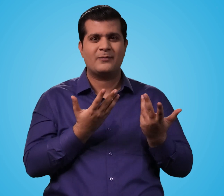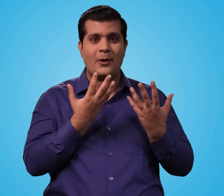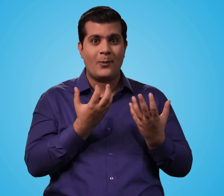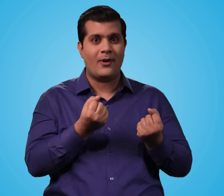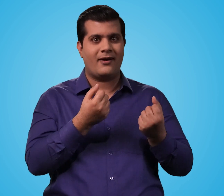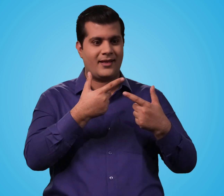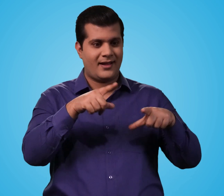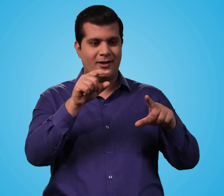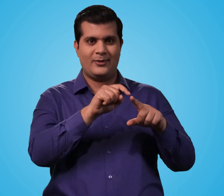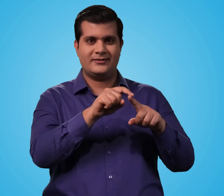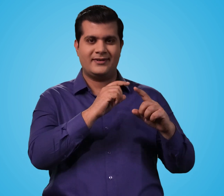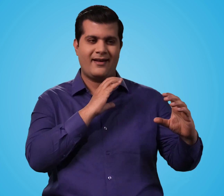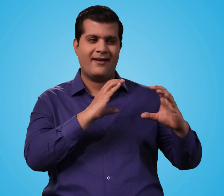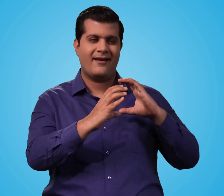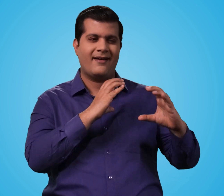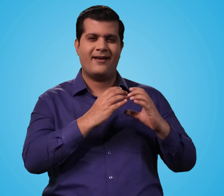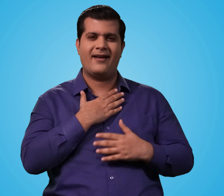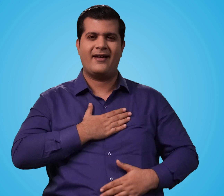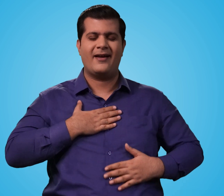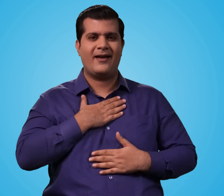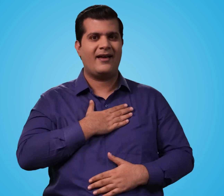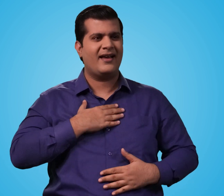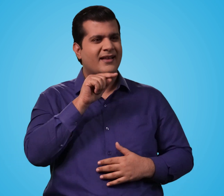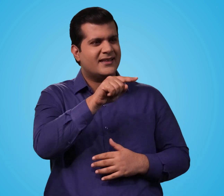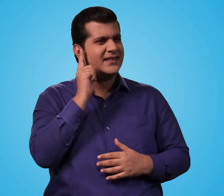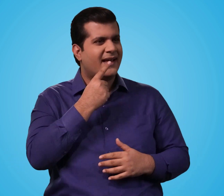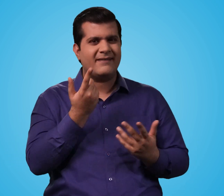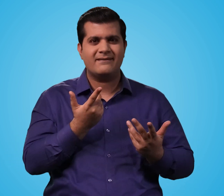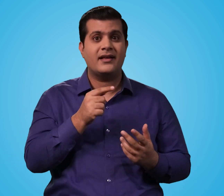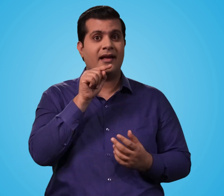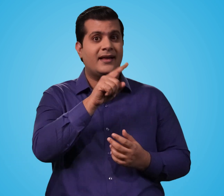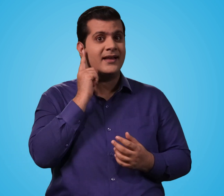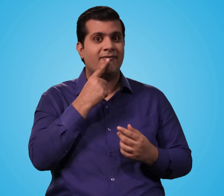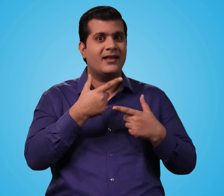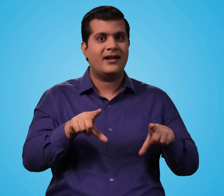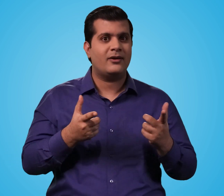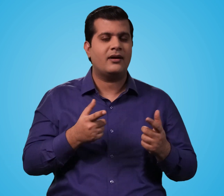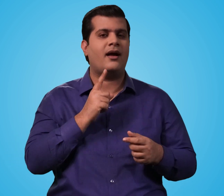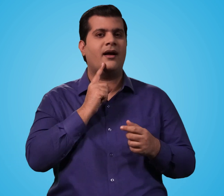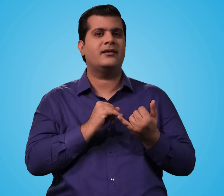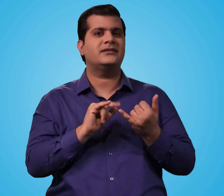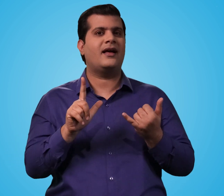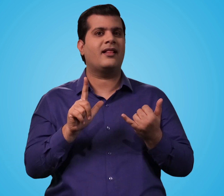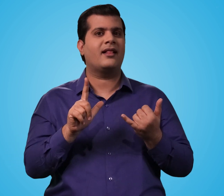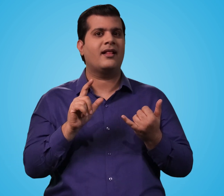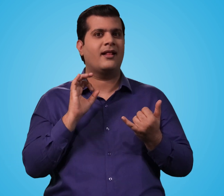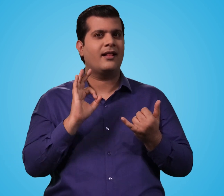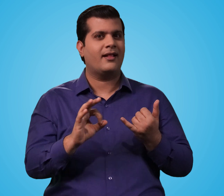डेफ के साथ बात करने का आनन लेने के लिए आपको एक समान भाषा की आवश्यक्ता है वो है डेफ की अपनी भाषा ISL वाह!